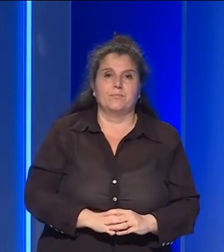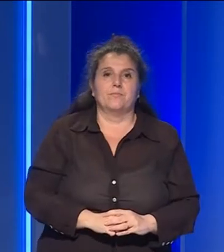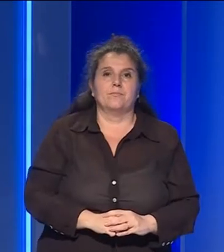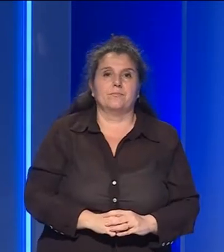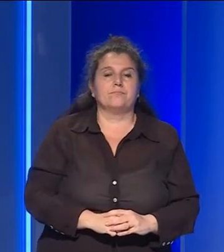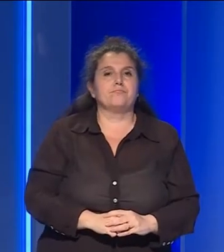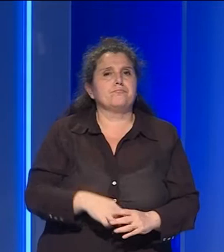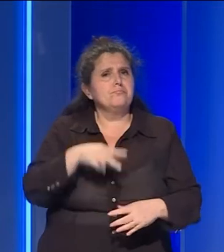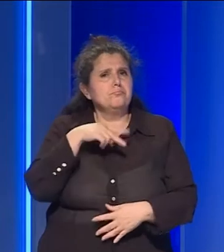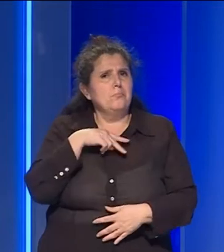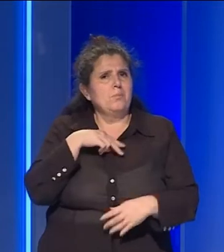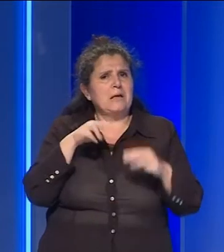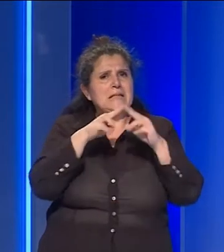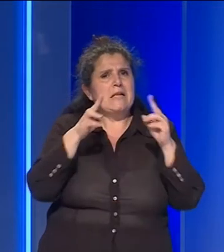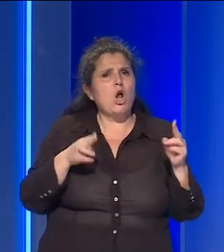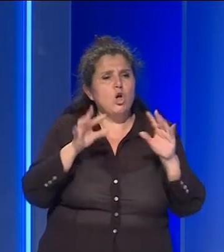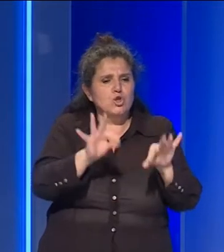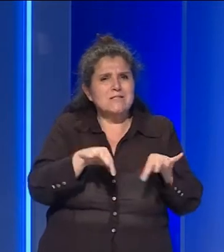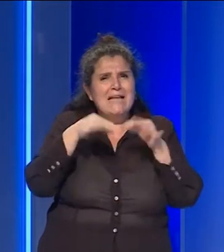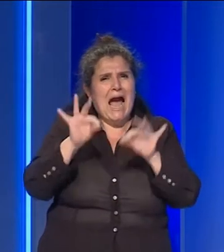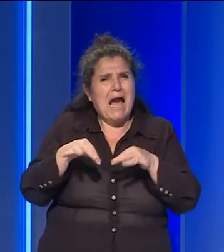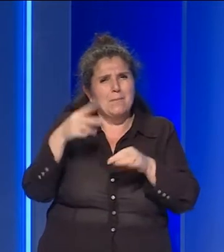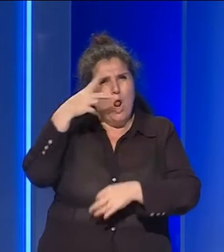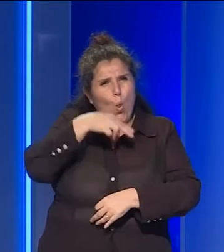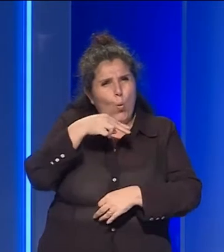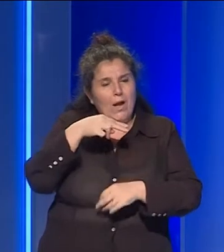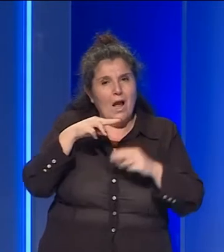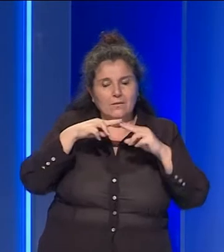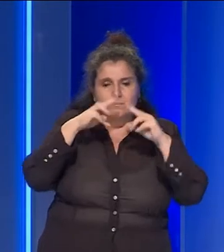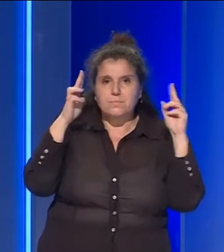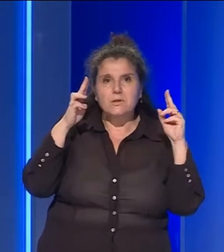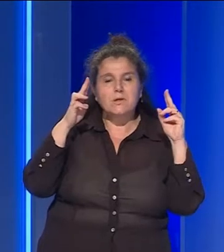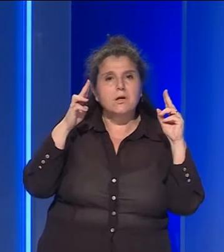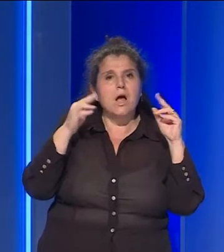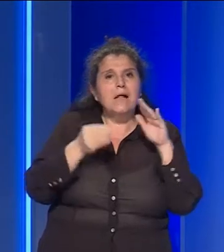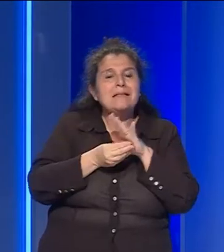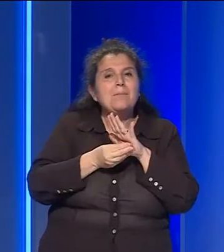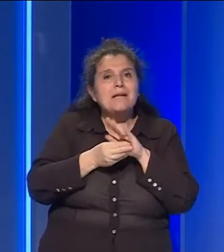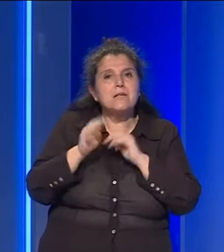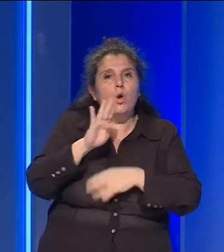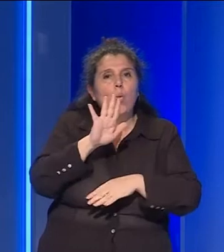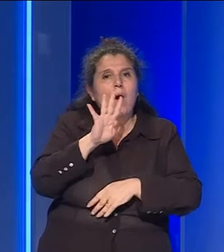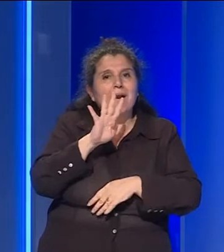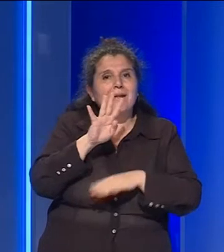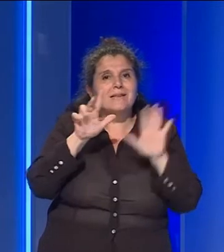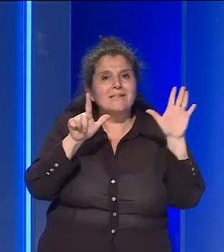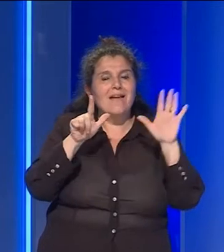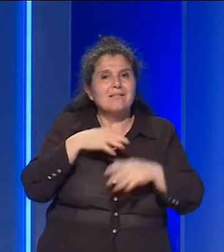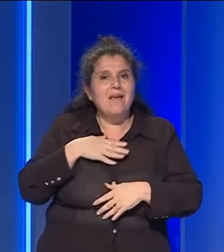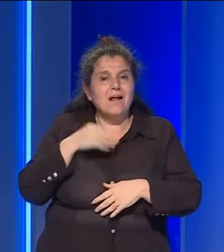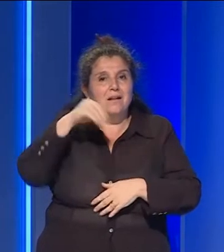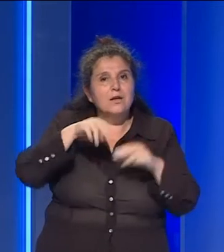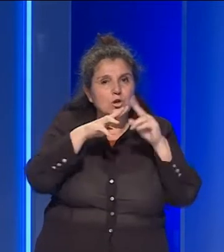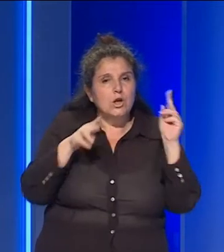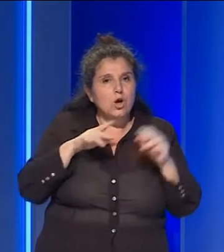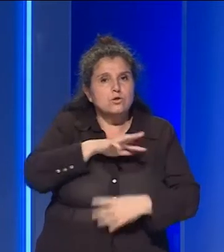Il proprietario di un negozio di scarpe a Luca ha sorpreso un suo commesso, 47 anni, all'interno del negozio intento